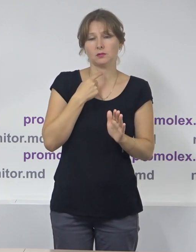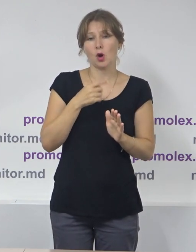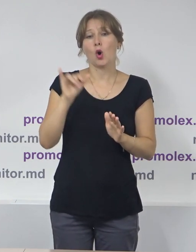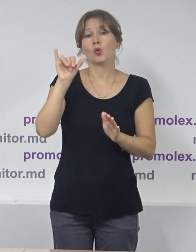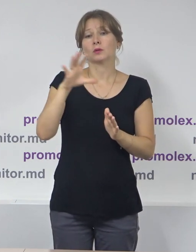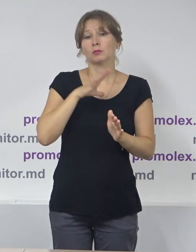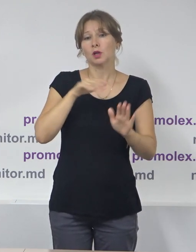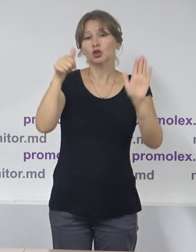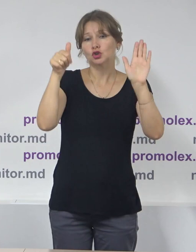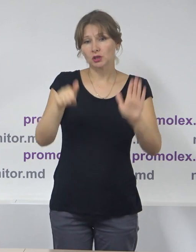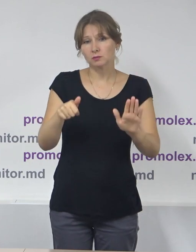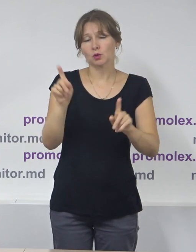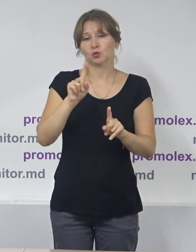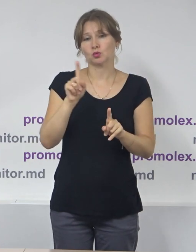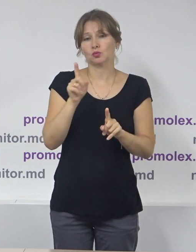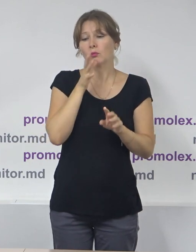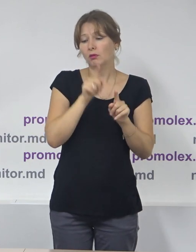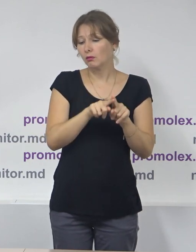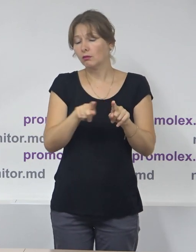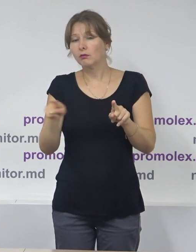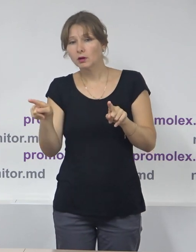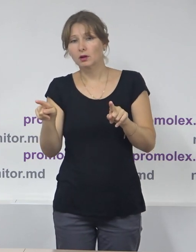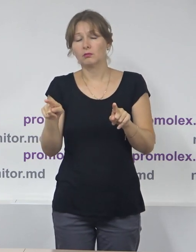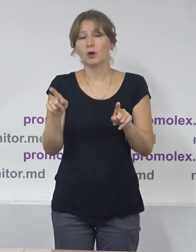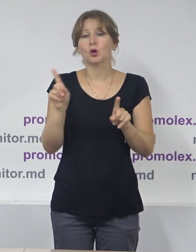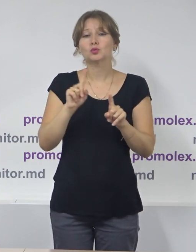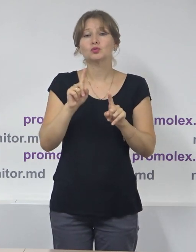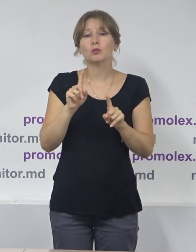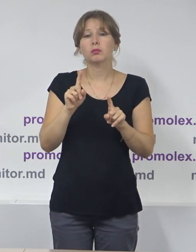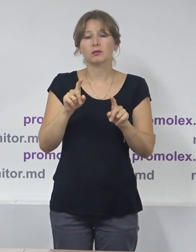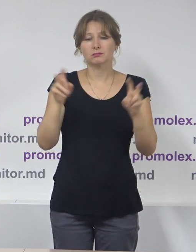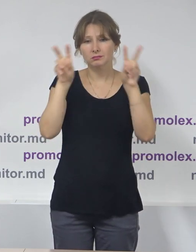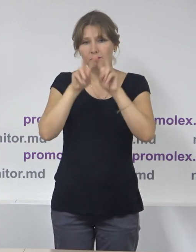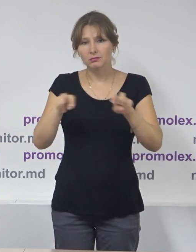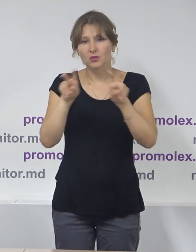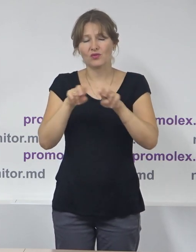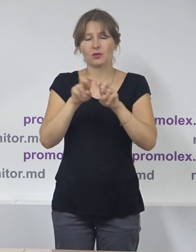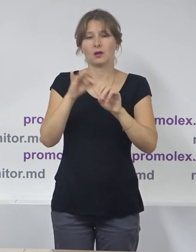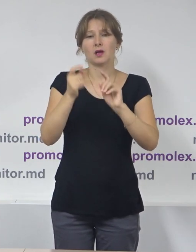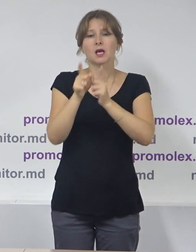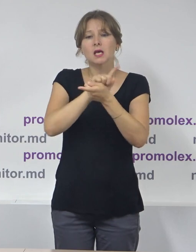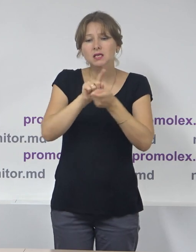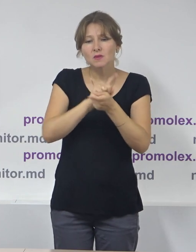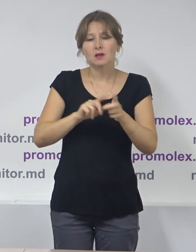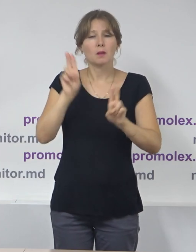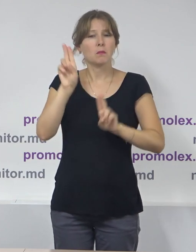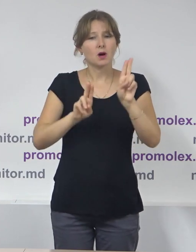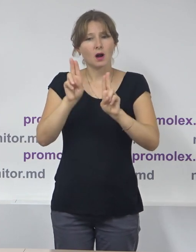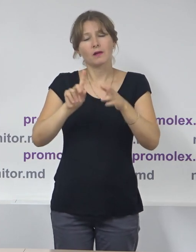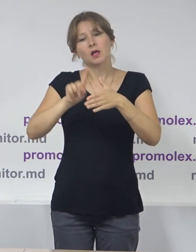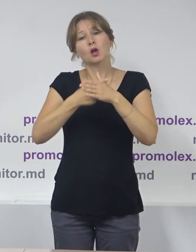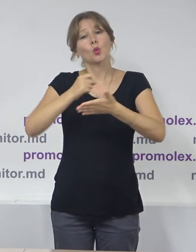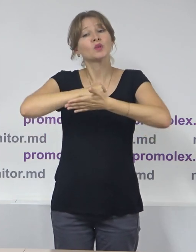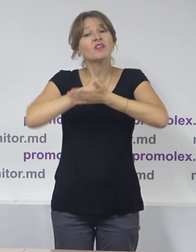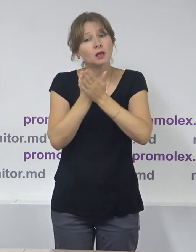șase luni de zile pentru a reînnoie acele regulamente sau pentru a adopta noi regulamente